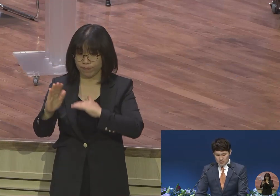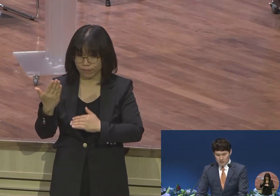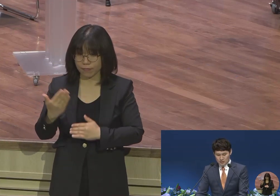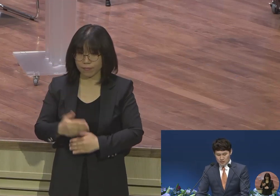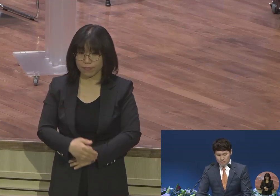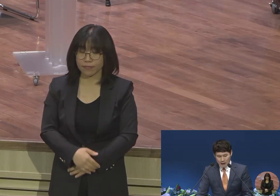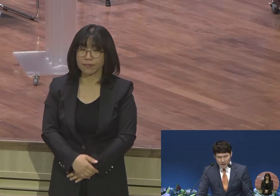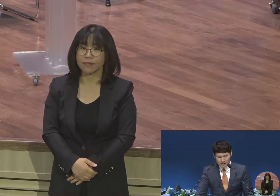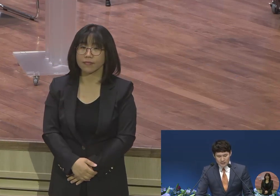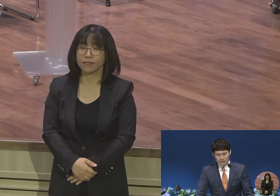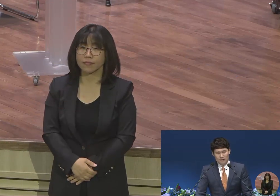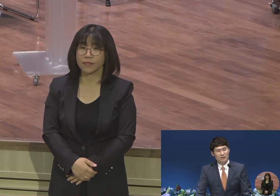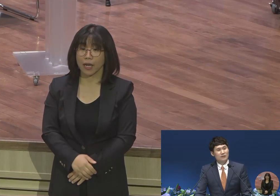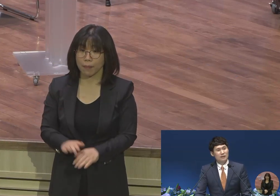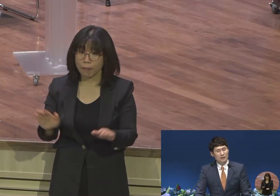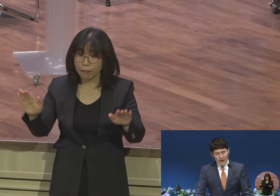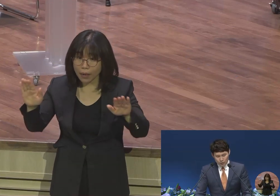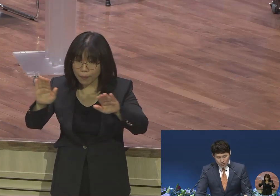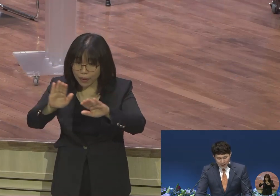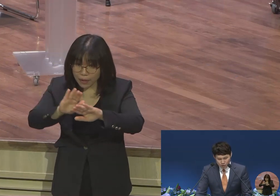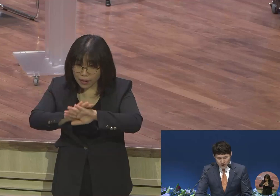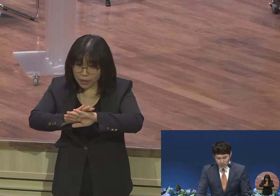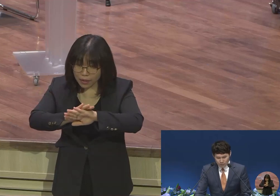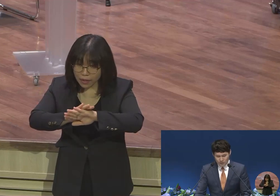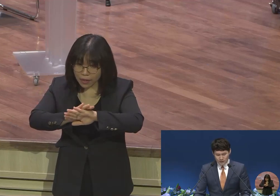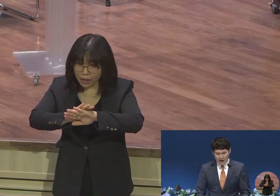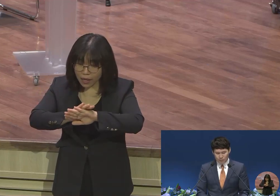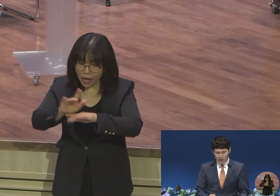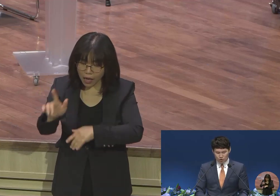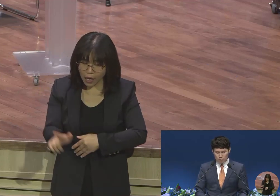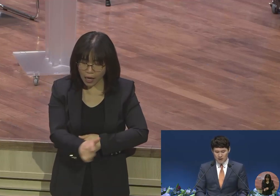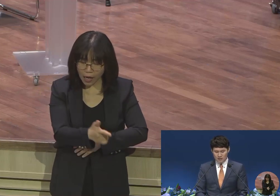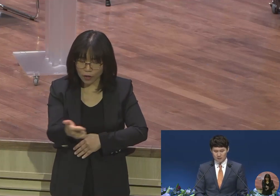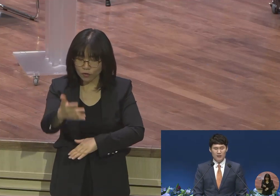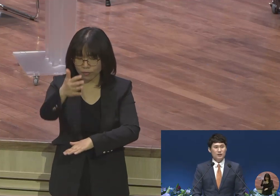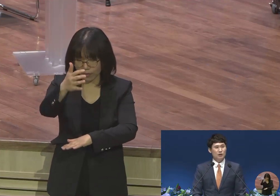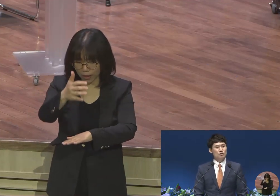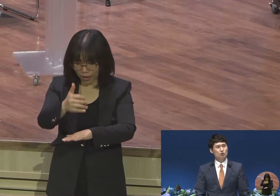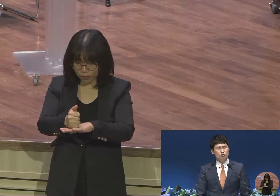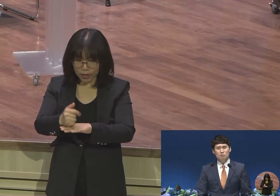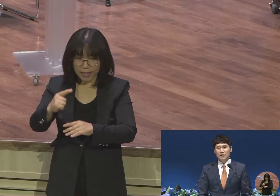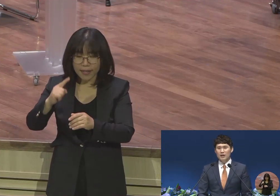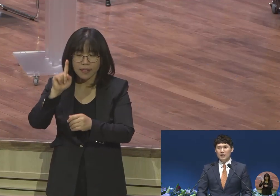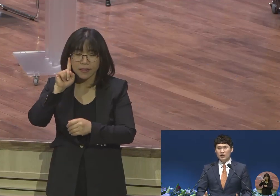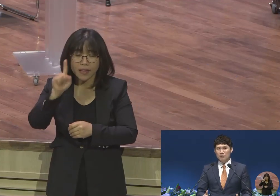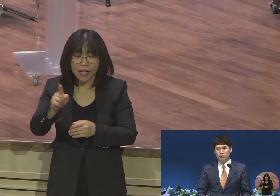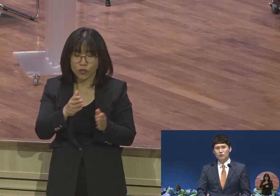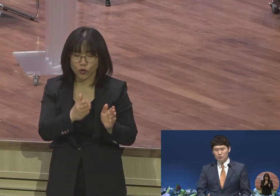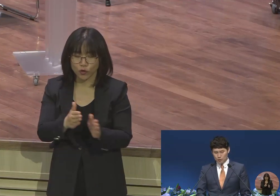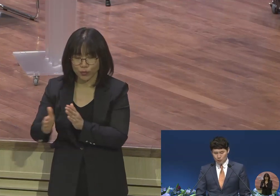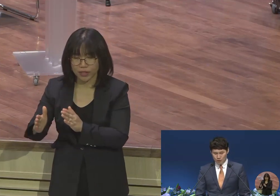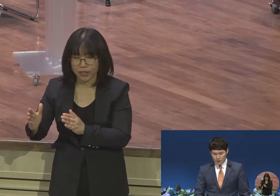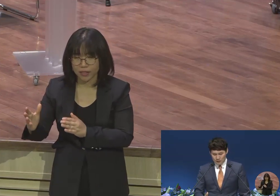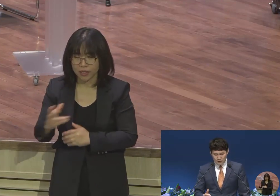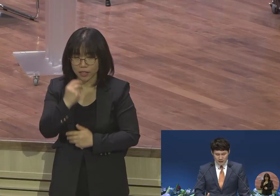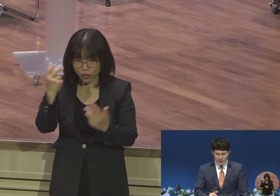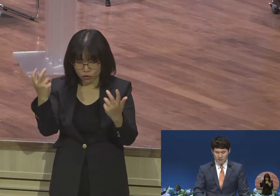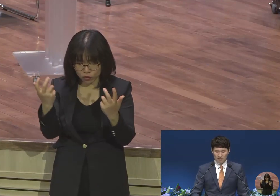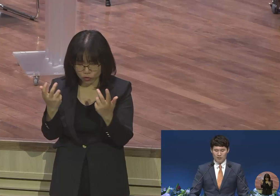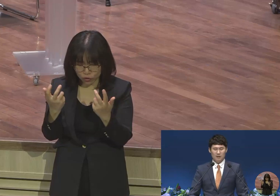밤에는 하루를 마무리하고 다음 날을 준비하는 성령 충만의 깊은 기도 속으로 들어가시기 바랍니다